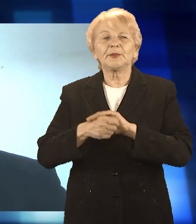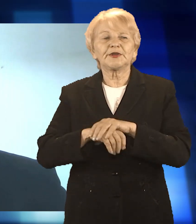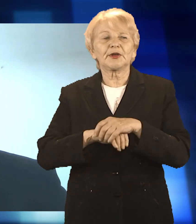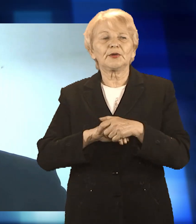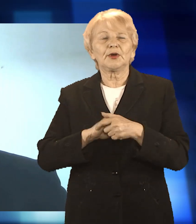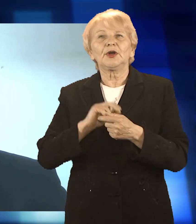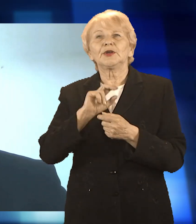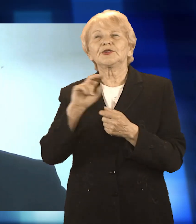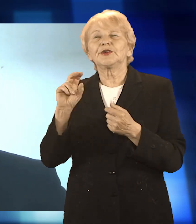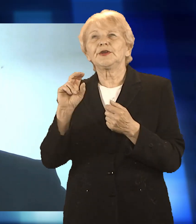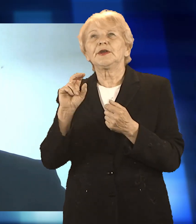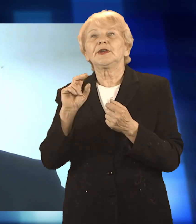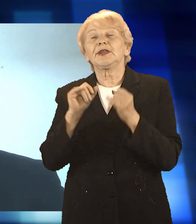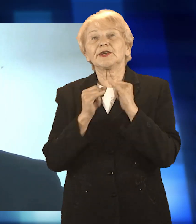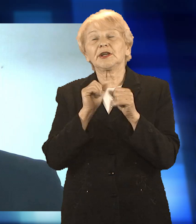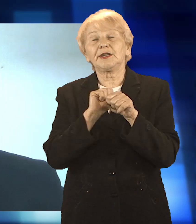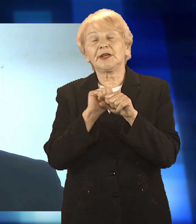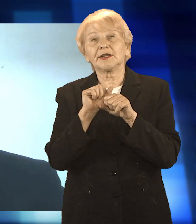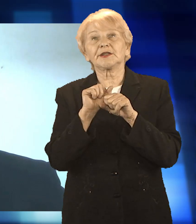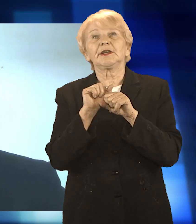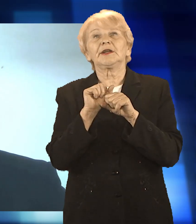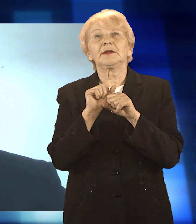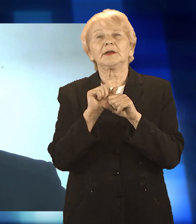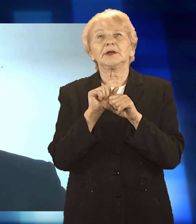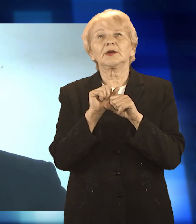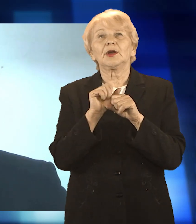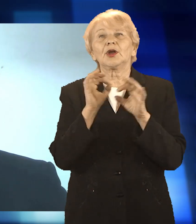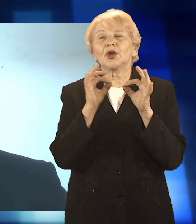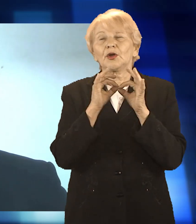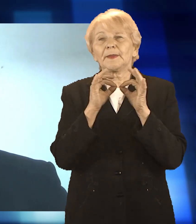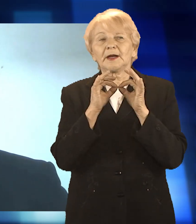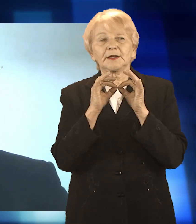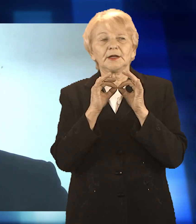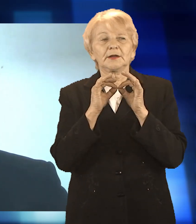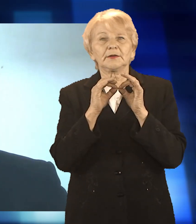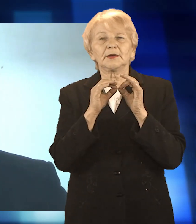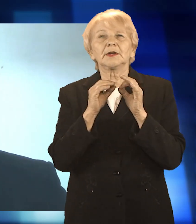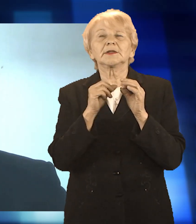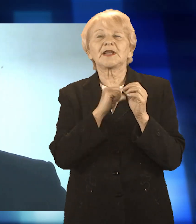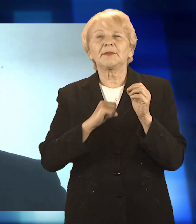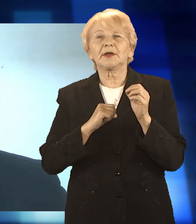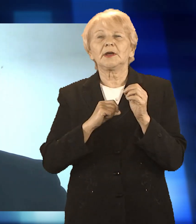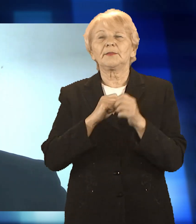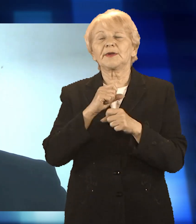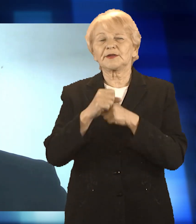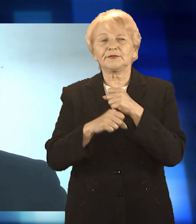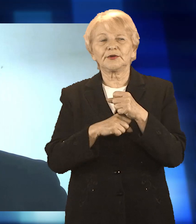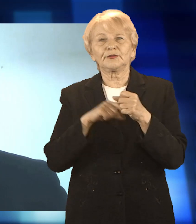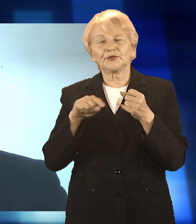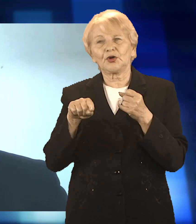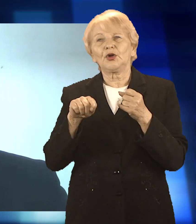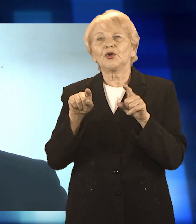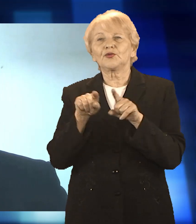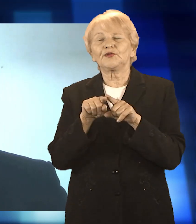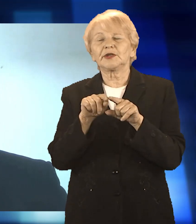bezpośrednie, jeżeli chodzi o kontakty pracowników, o to izolowanie samego budynku, samego